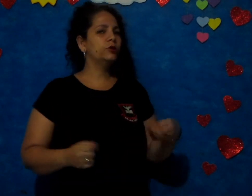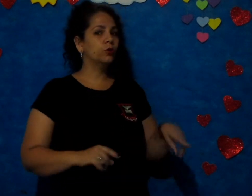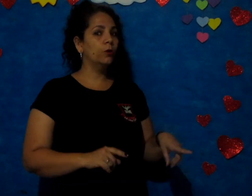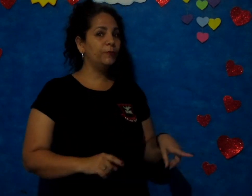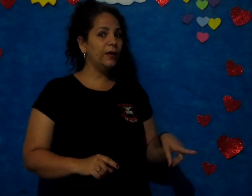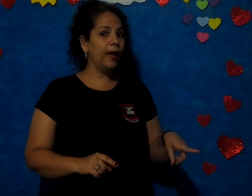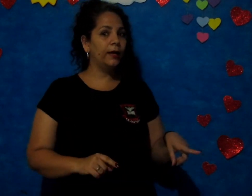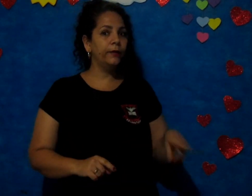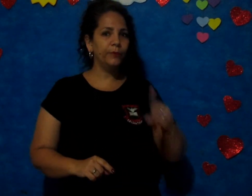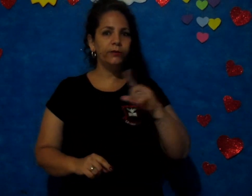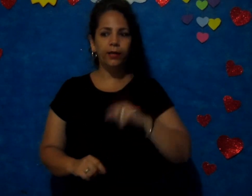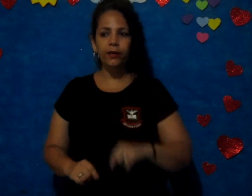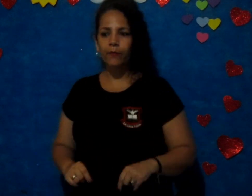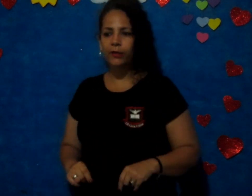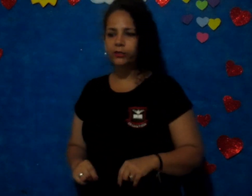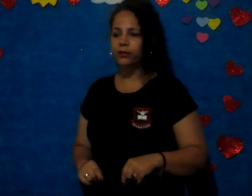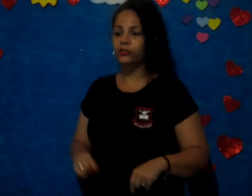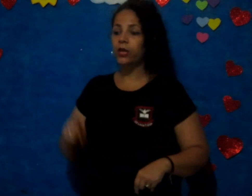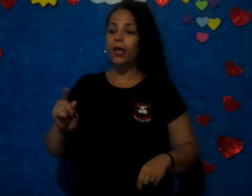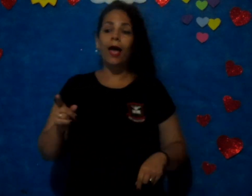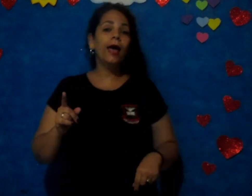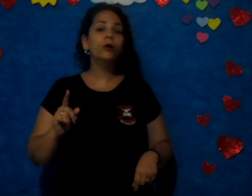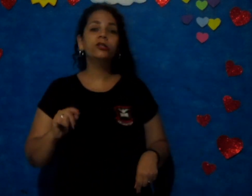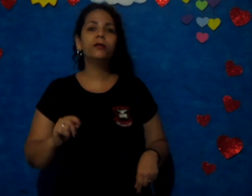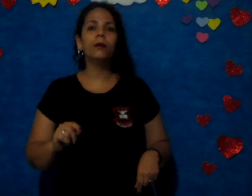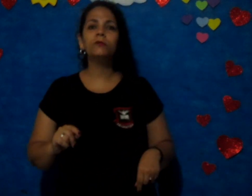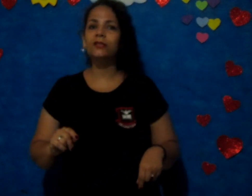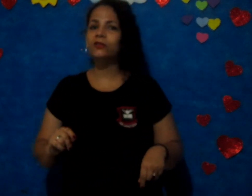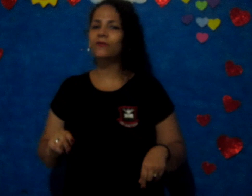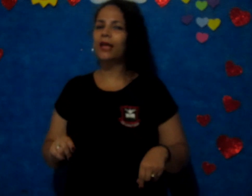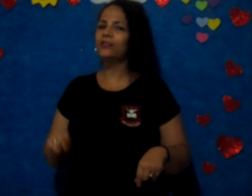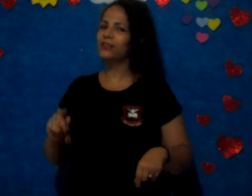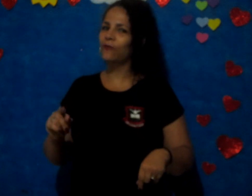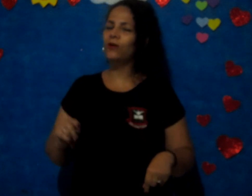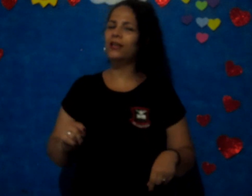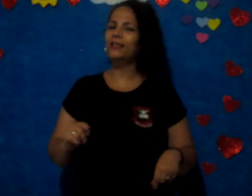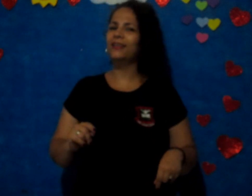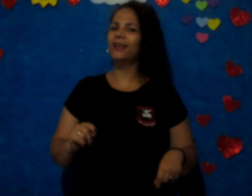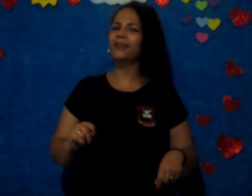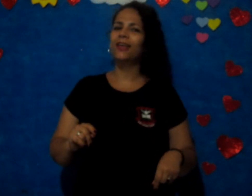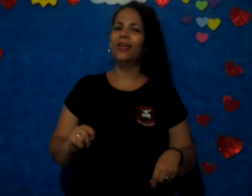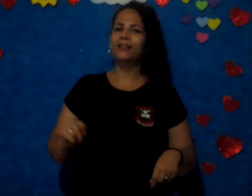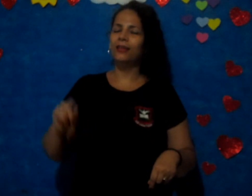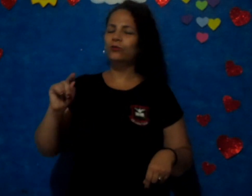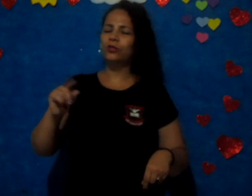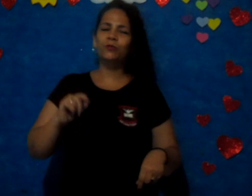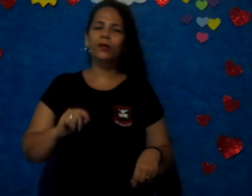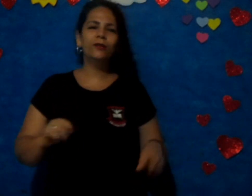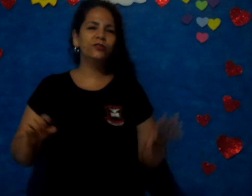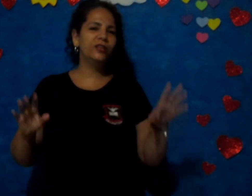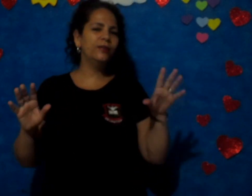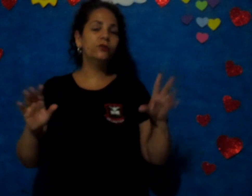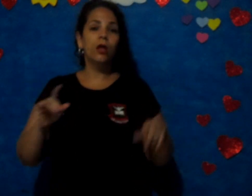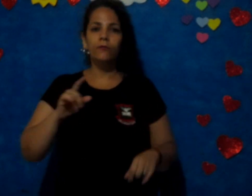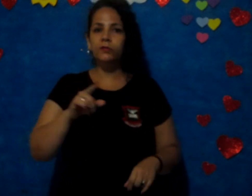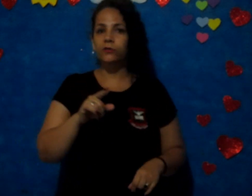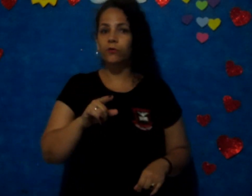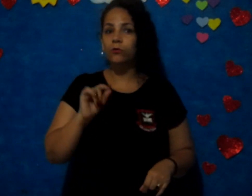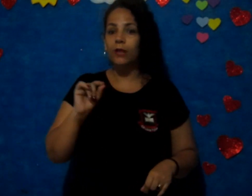copiar, hein? Pra treinar bastante! Ah, nós temos atividade na folhinha, hein? Tem dois meninos lindos! Vocês vão colar